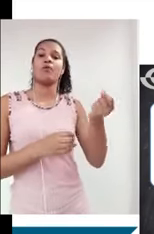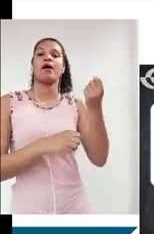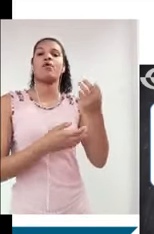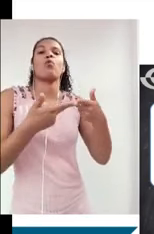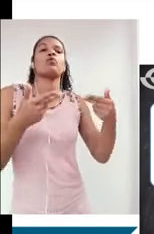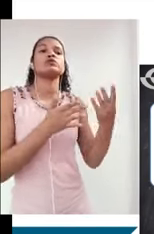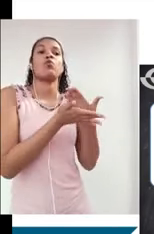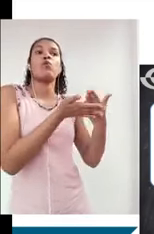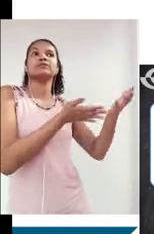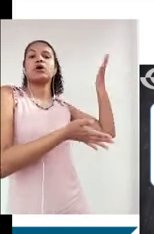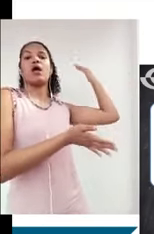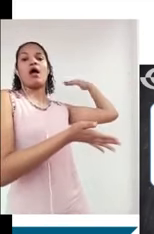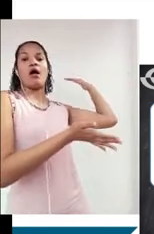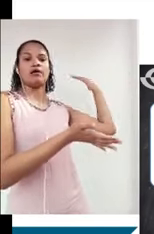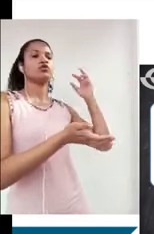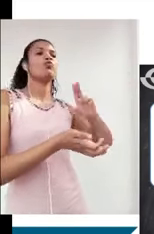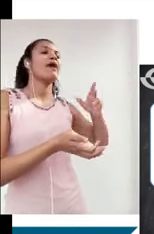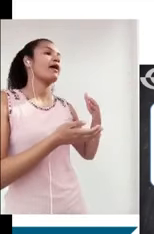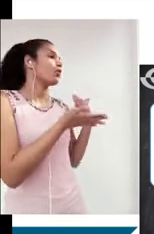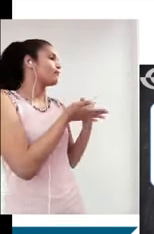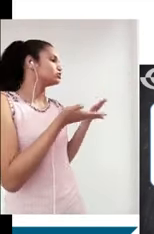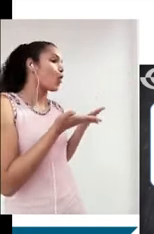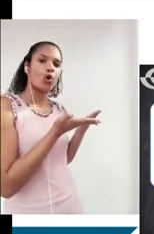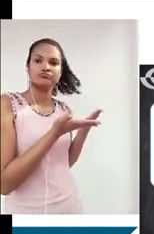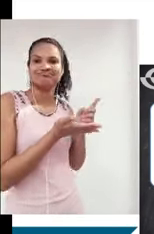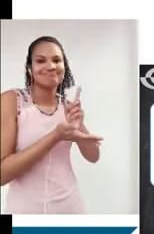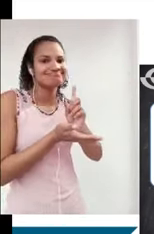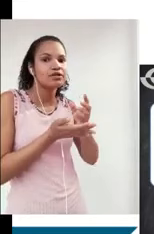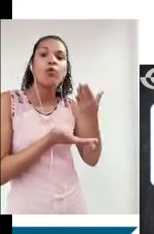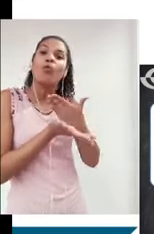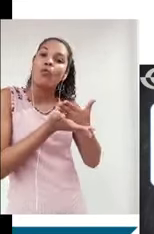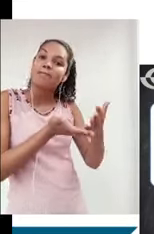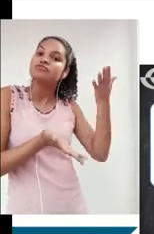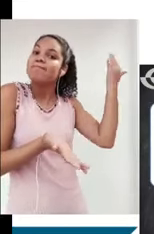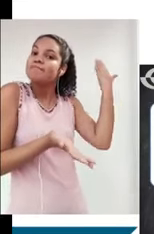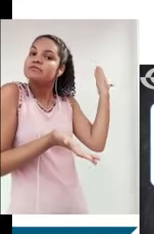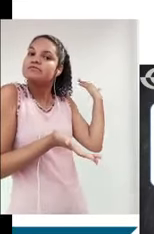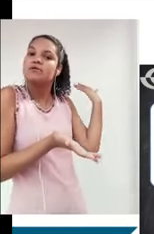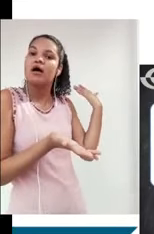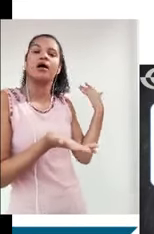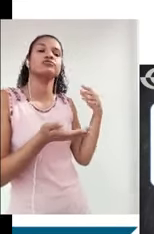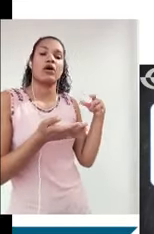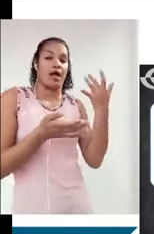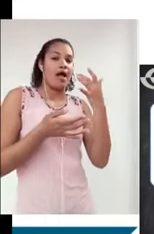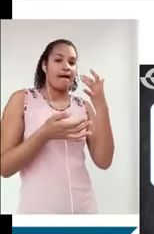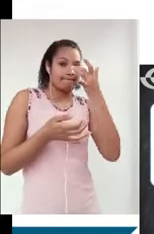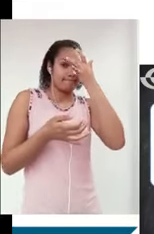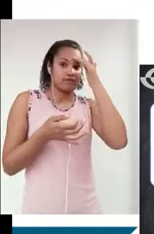questão a pouco, a curto prazo, uma relação pouco significativa. Mas, na verdade, o candidato que abordasse a